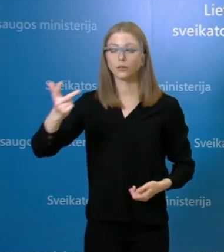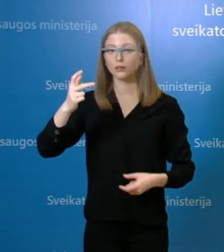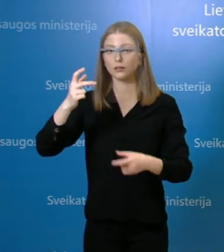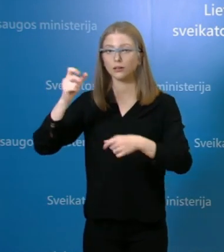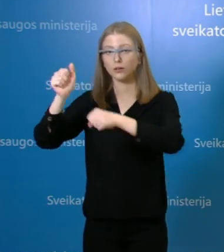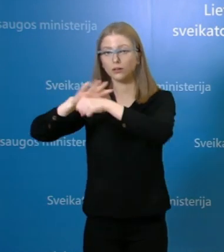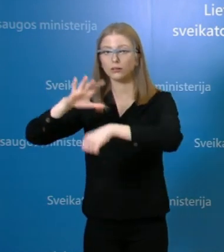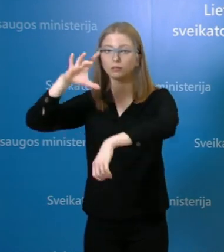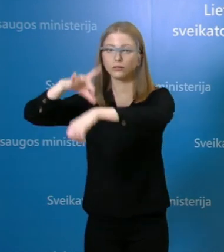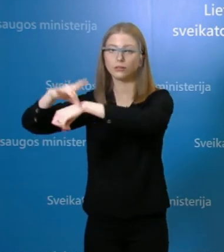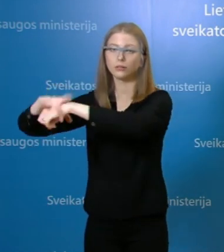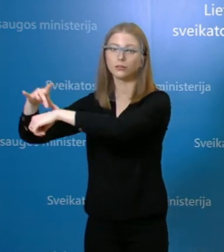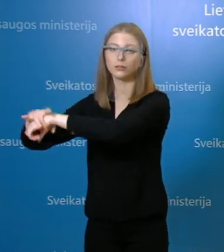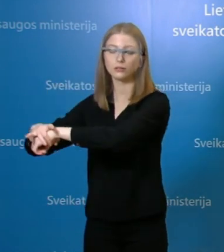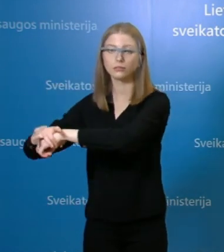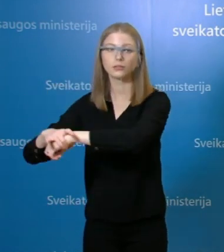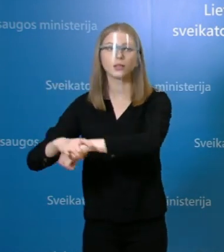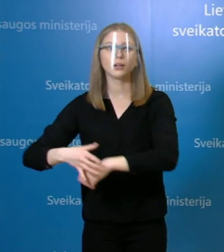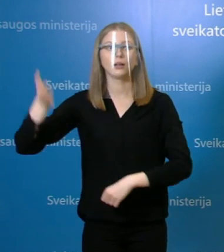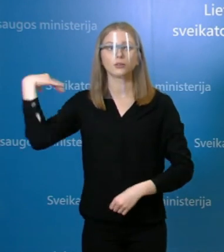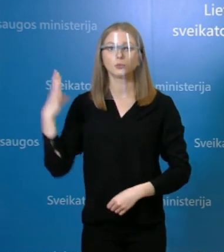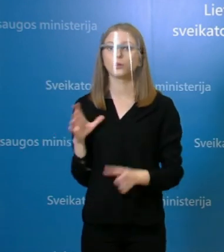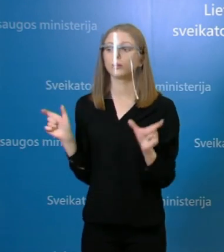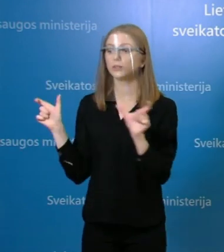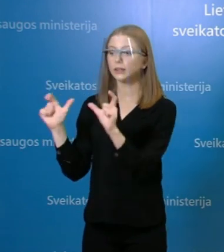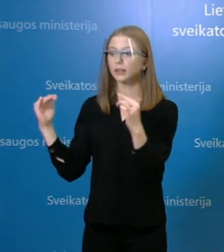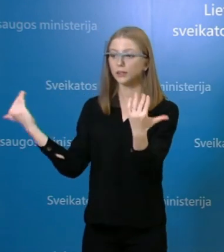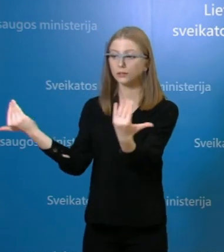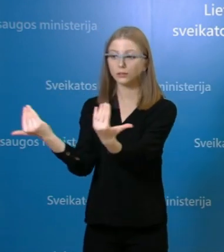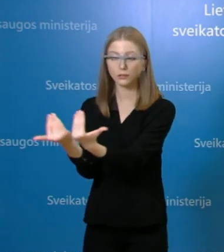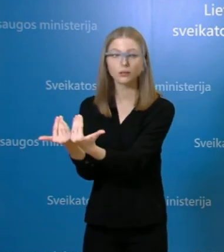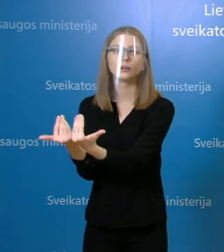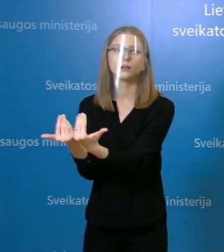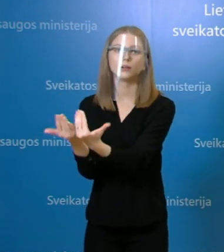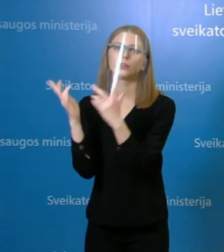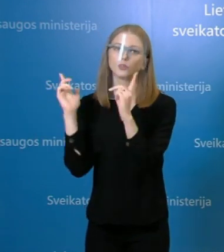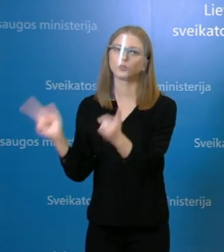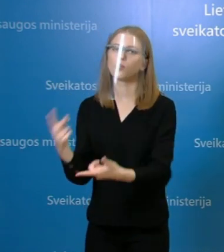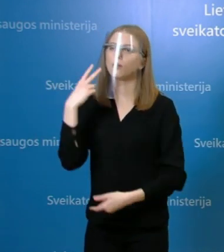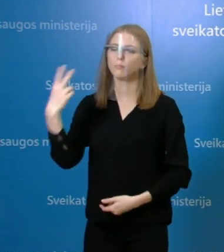laiką buvo inkubacinis periodas joms, na ir jisai vis dėlto išsivystė joms liga.